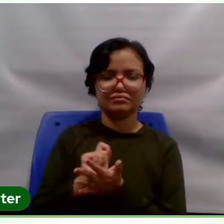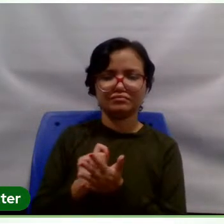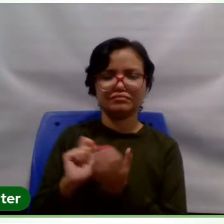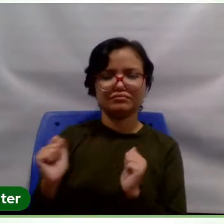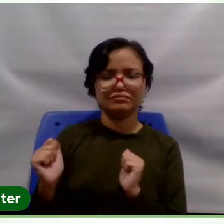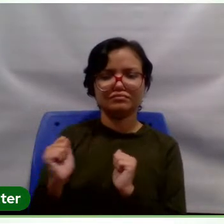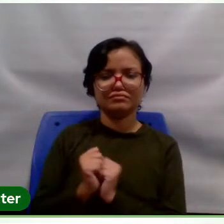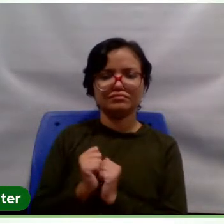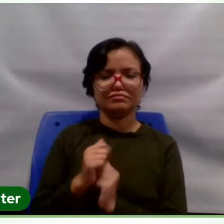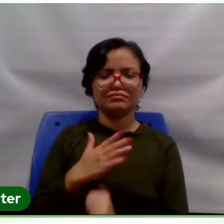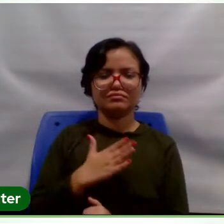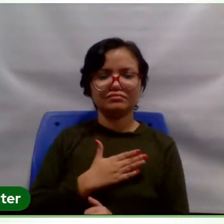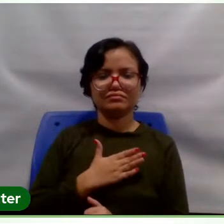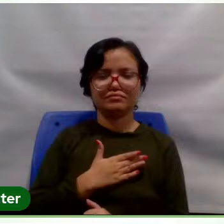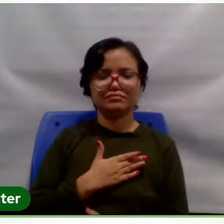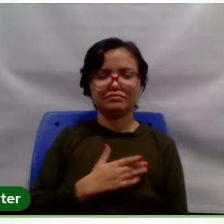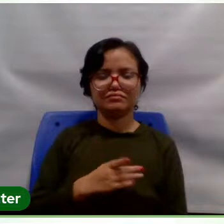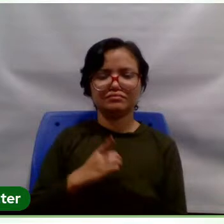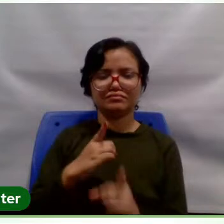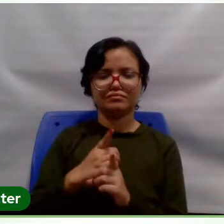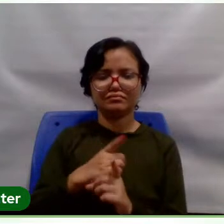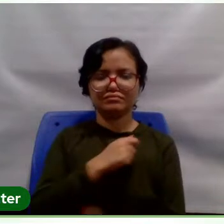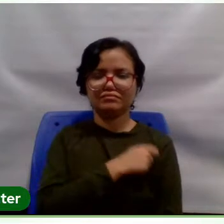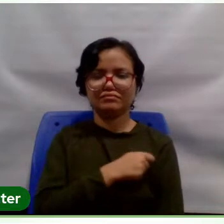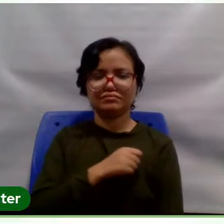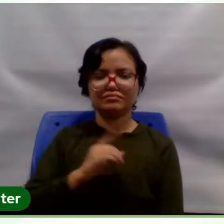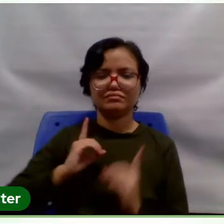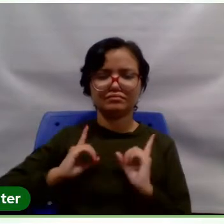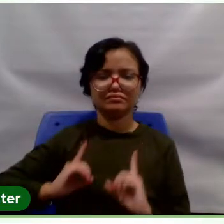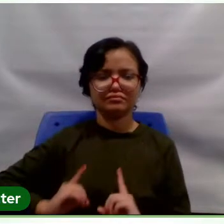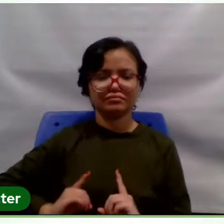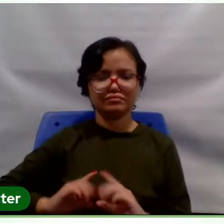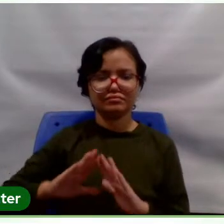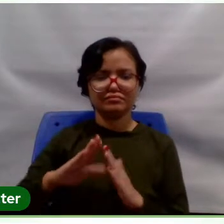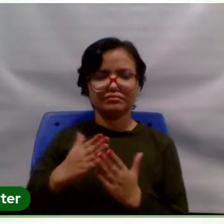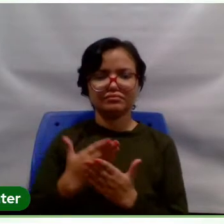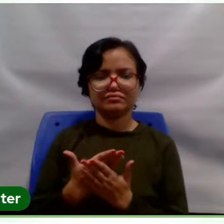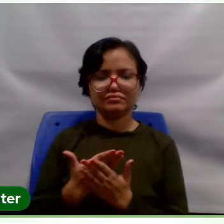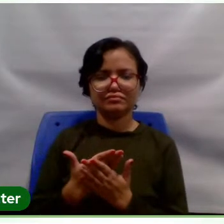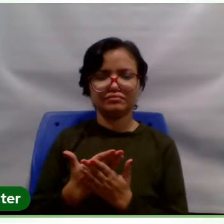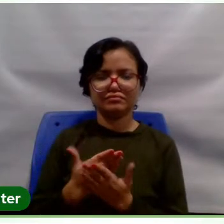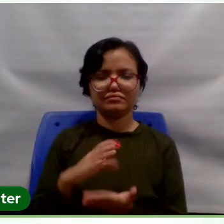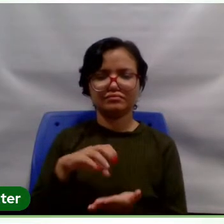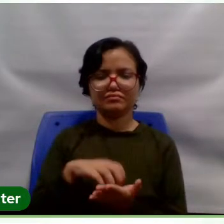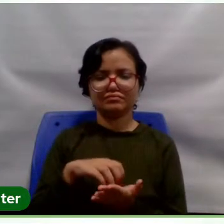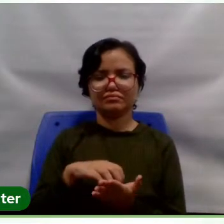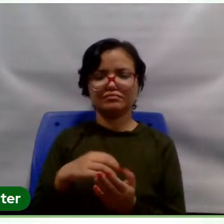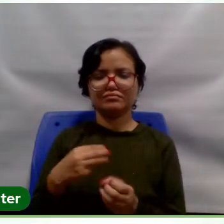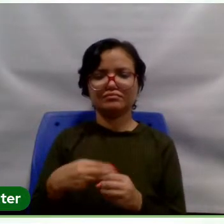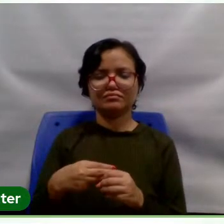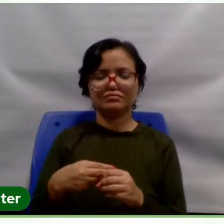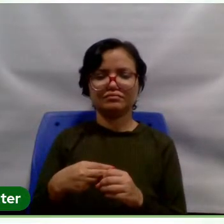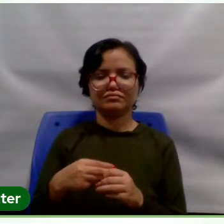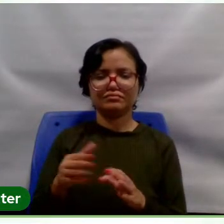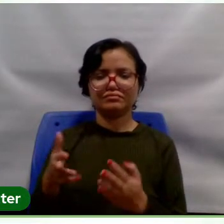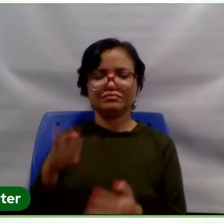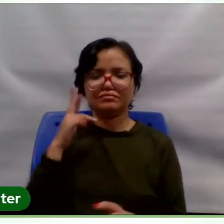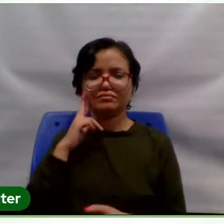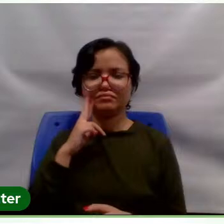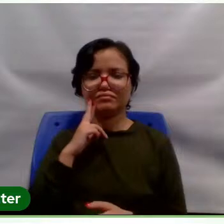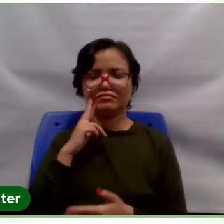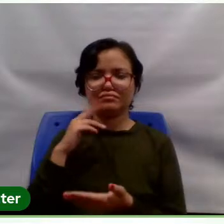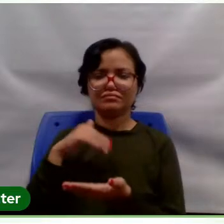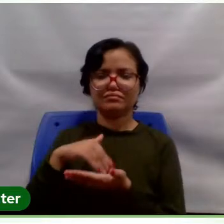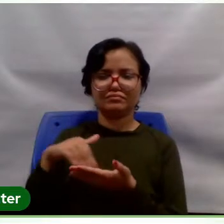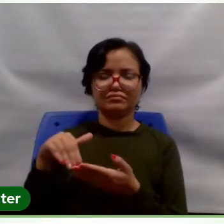-aluno que é diretor da escola sede do município e por aí vai. Então, em Rondô, o secretário de